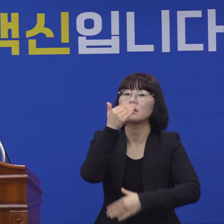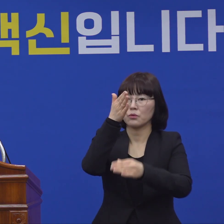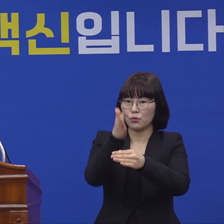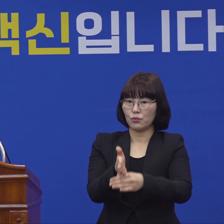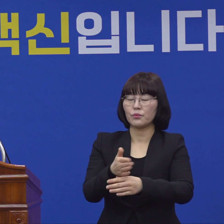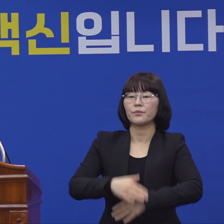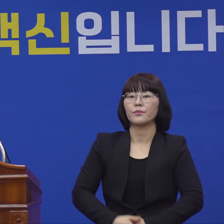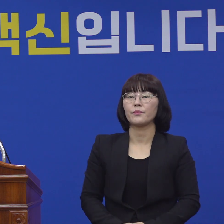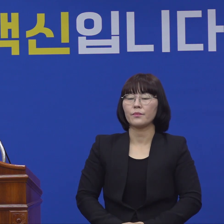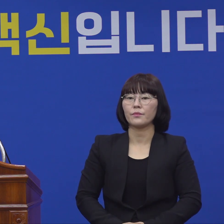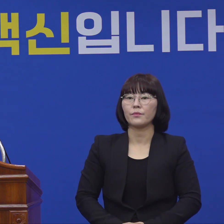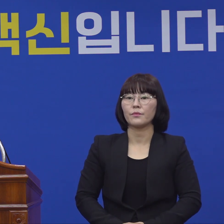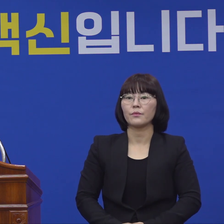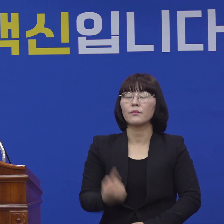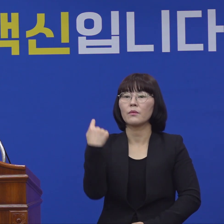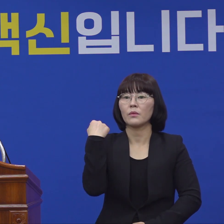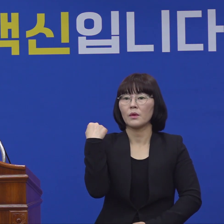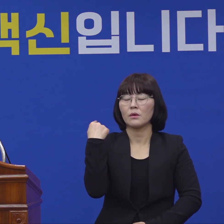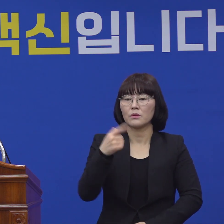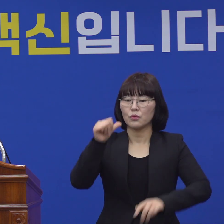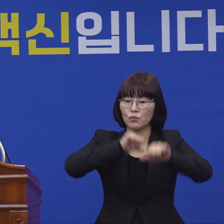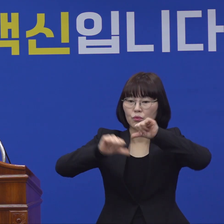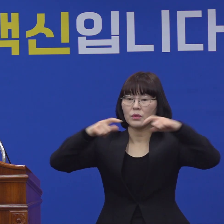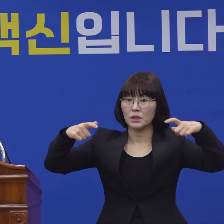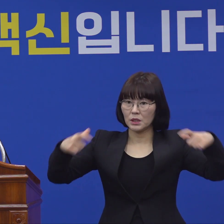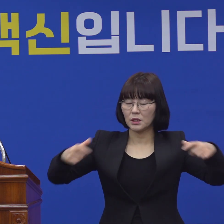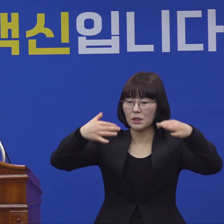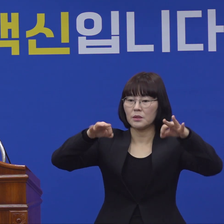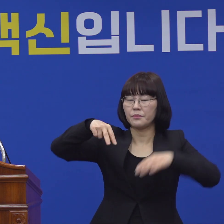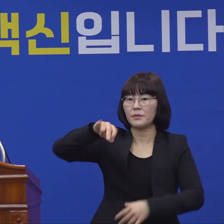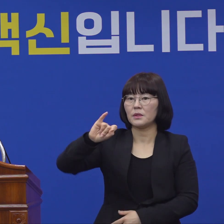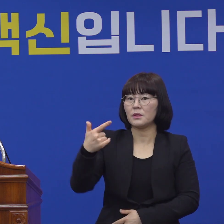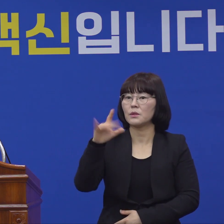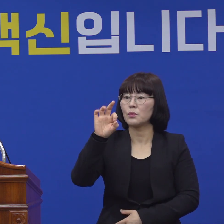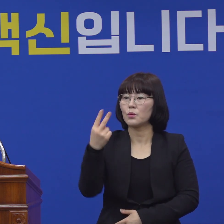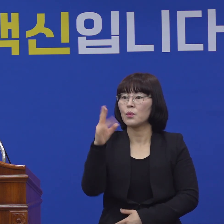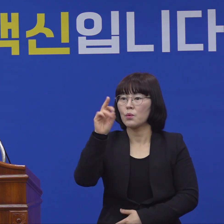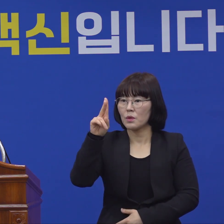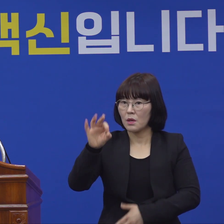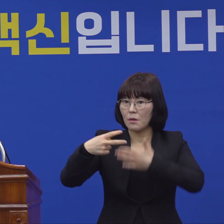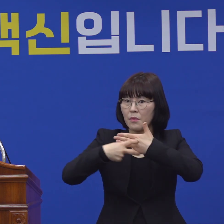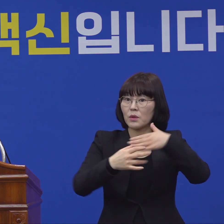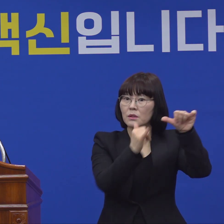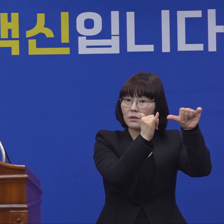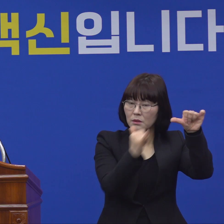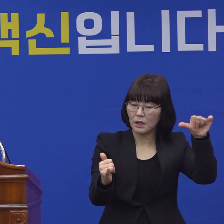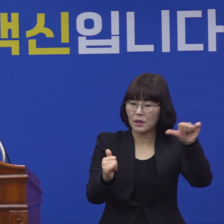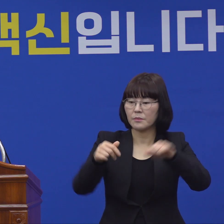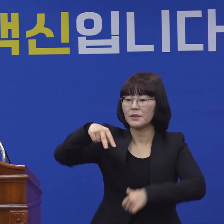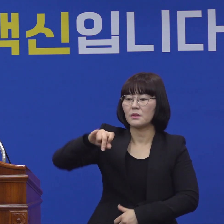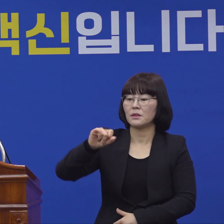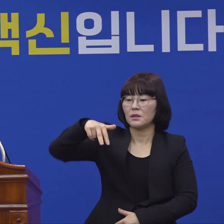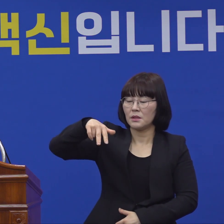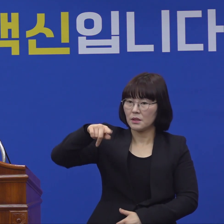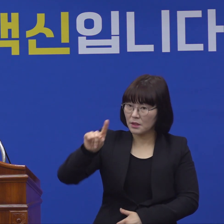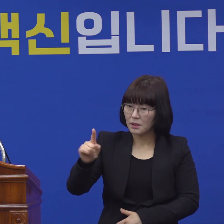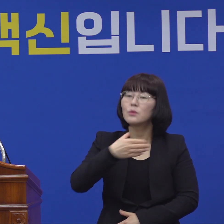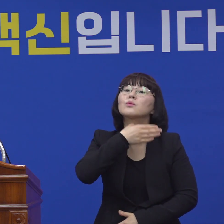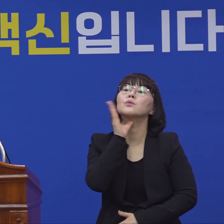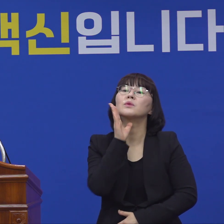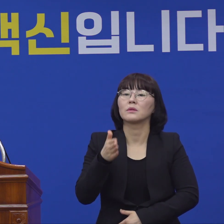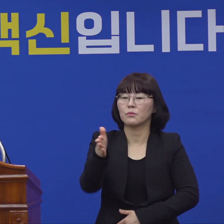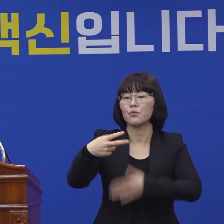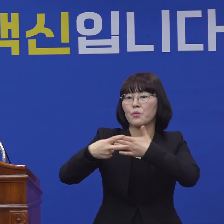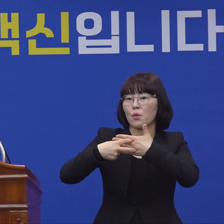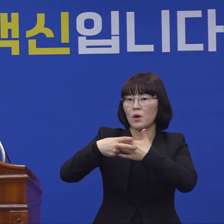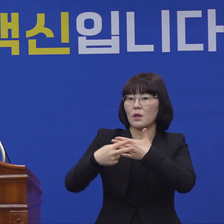중입니다. 어제 하루 수성구 소재 김신요양병원에서 5명, 시지노인전문병원에서 1명,